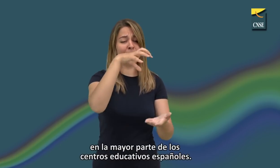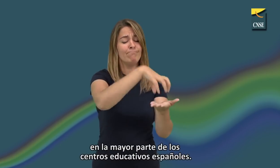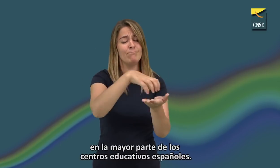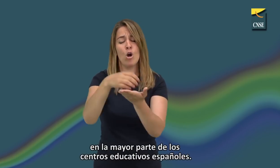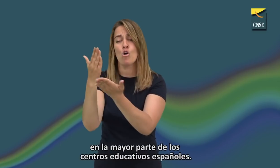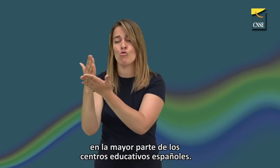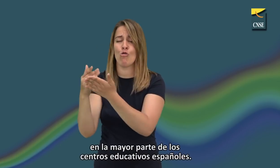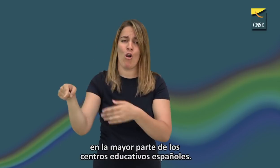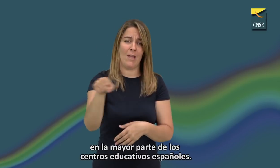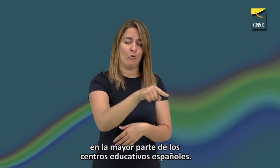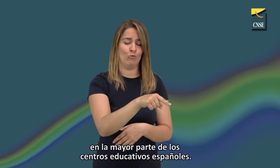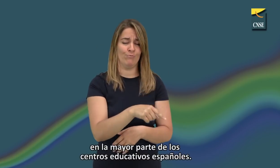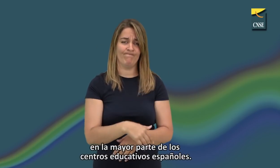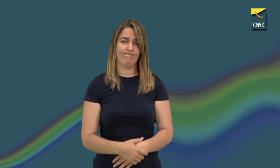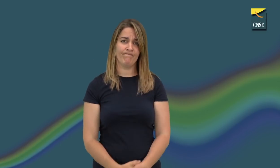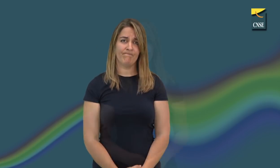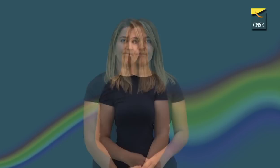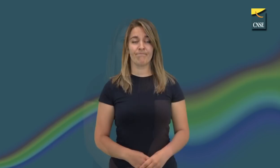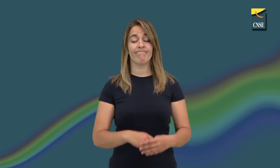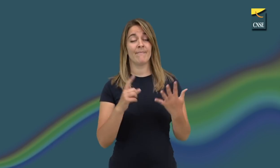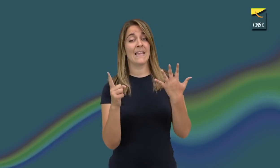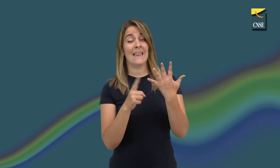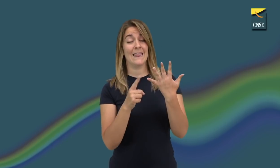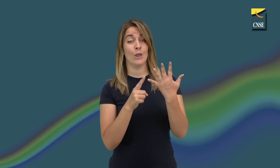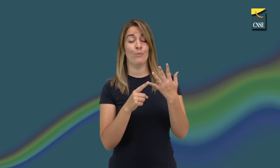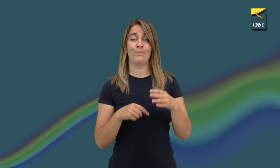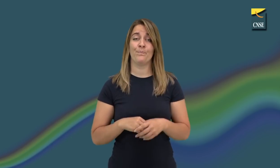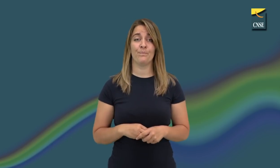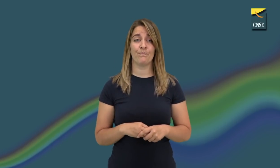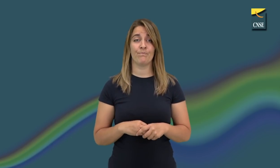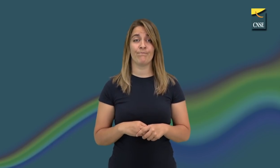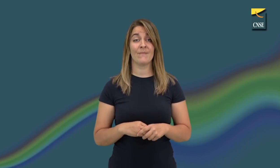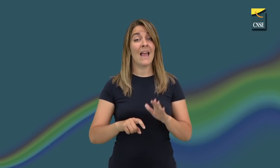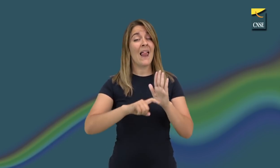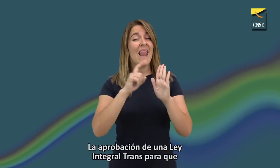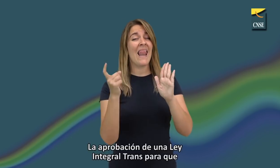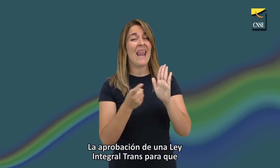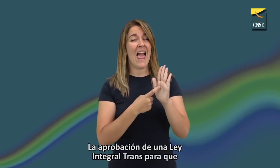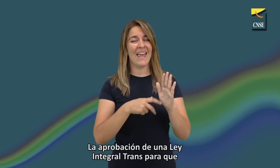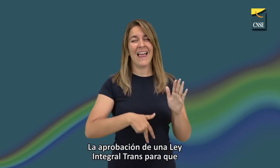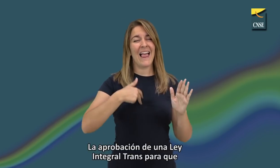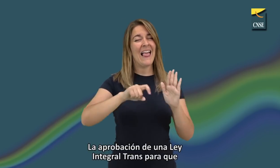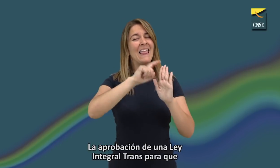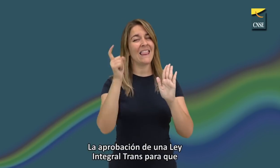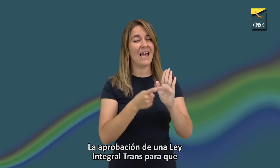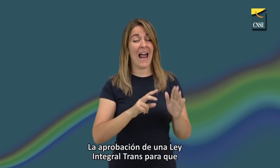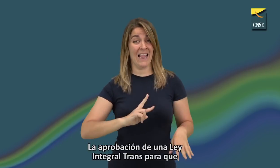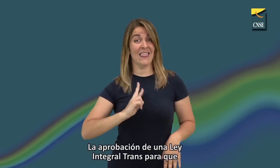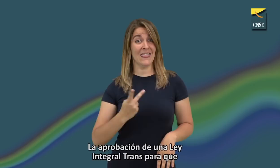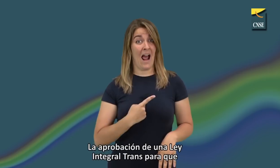parte de los centros educativos españoles. Quinto, la aprobación de una ley integral trans